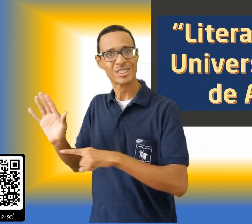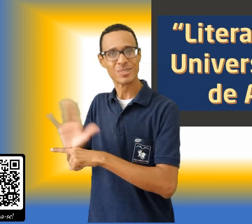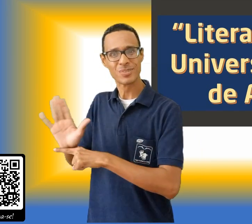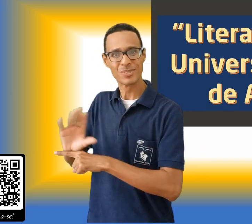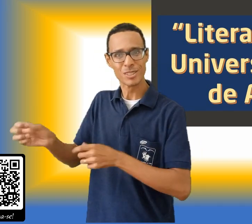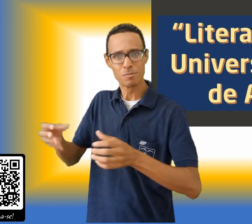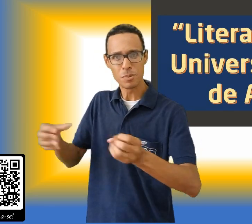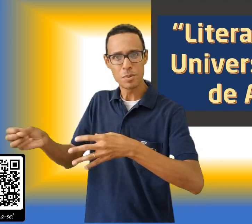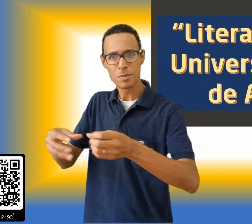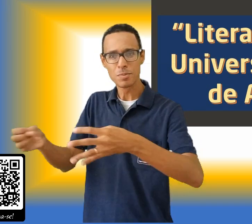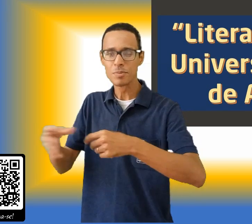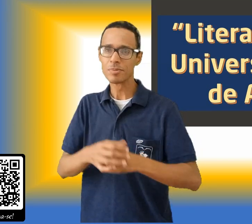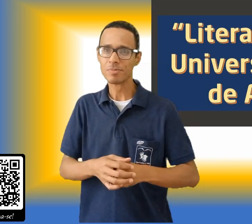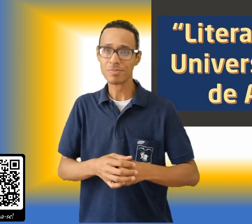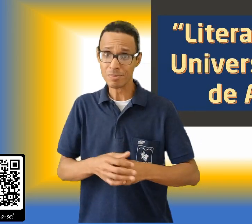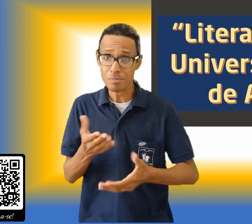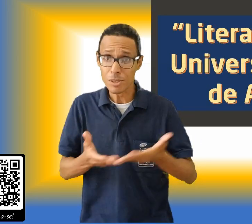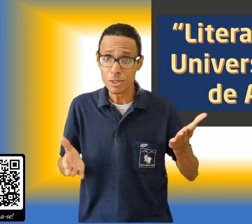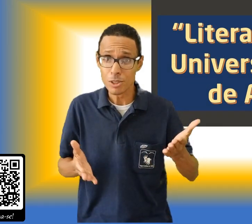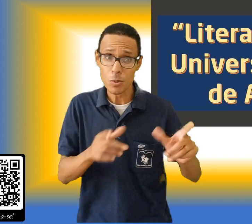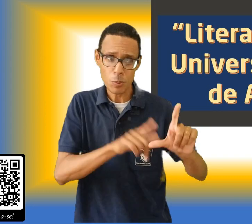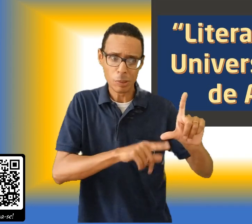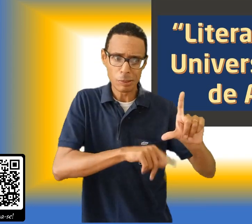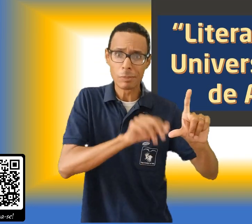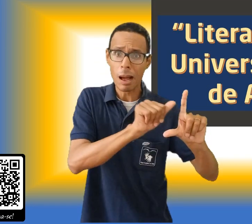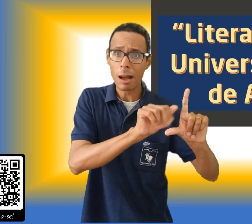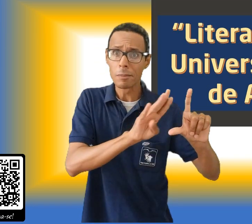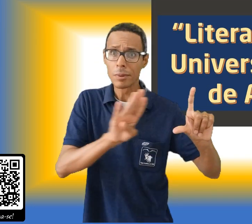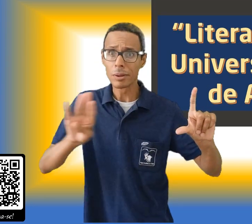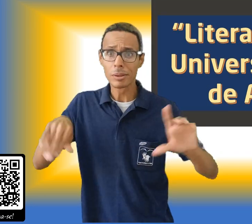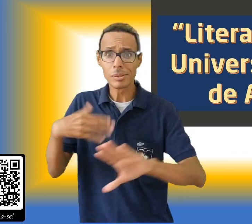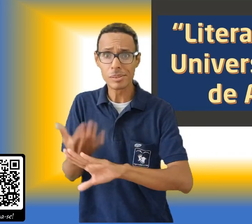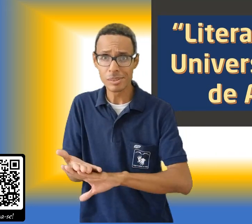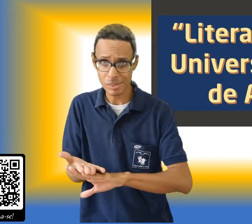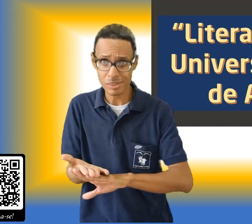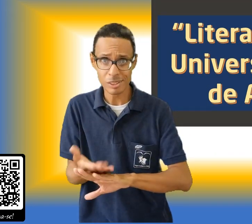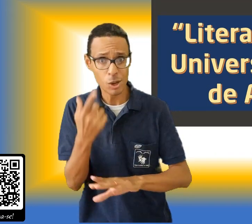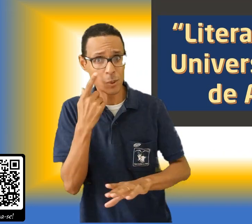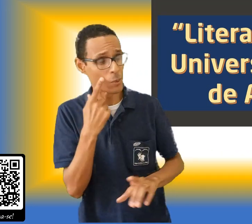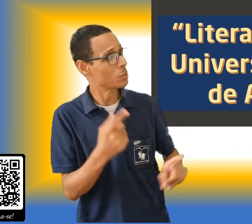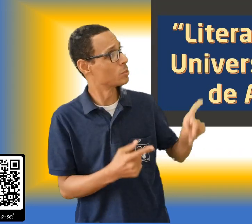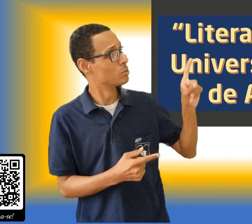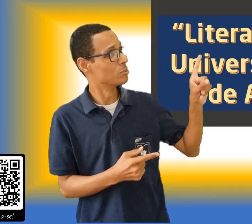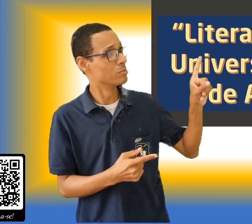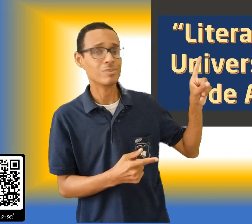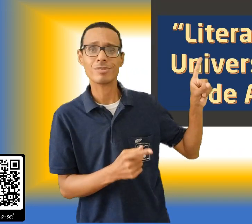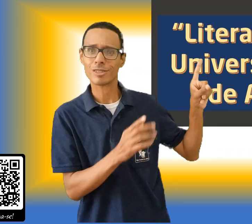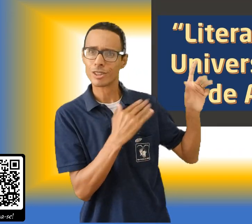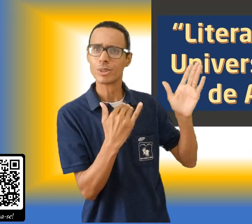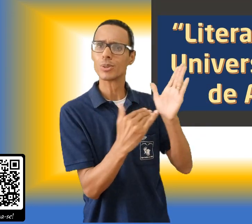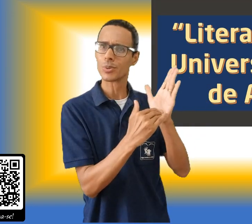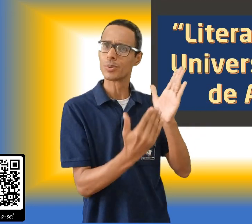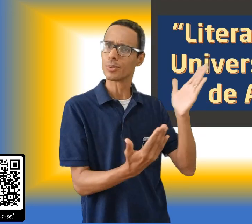Perdeu as primeiras letras? É só clicar neste card aqui acima e rever a playlist completa.